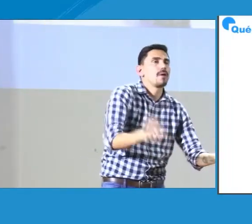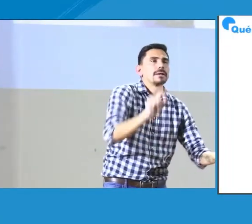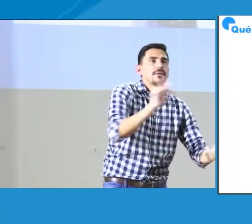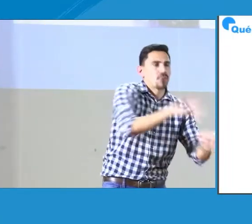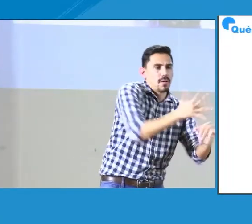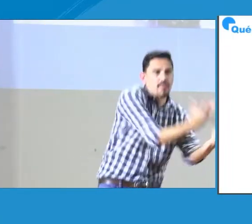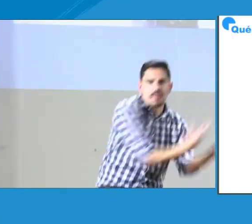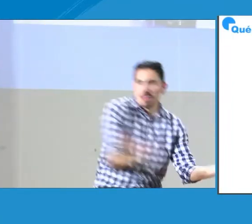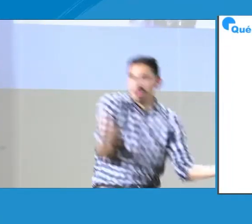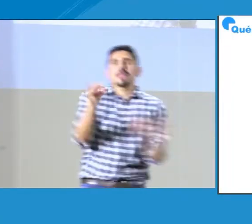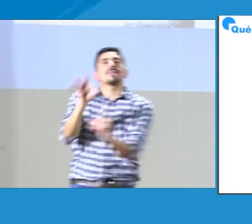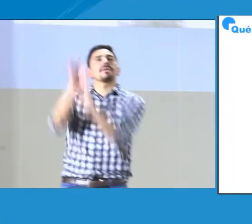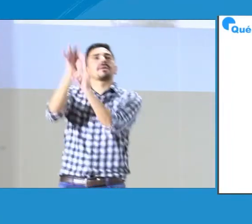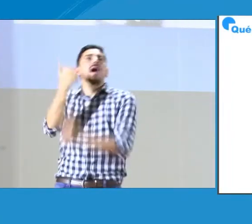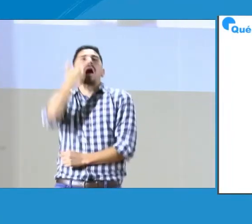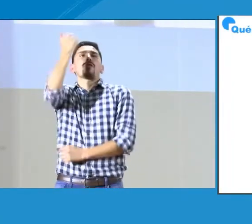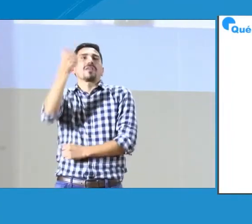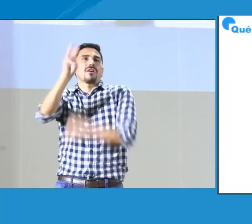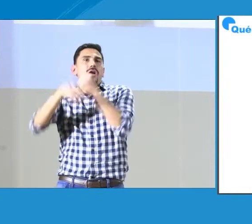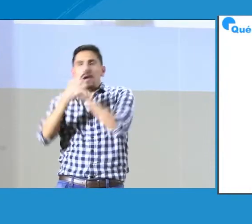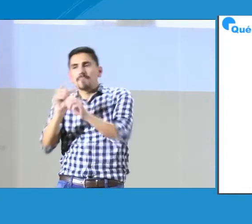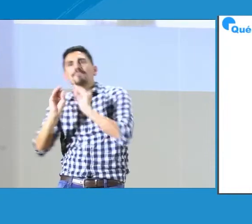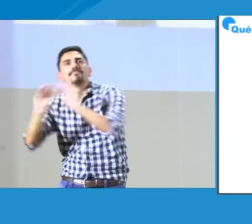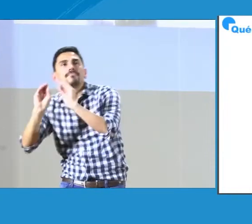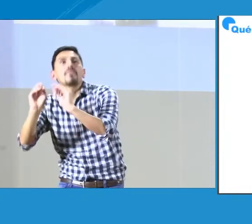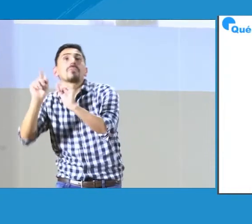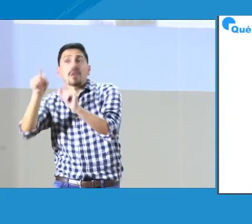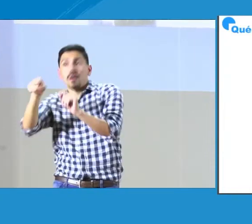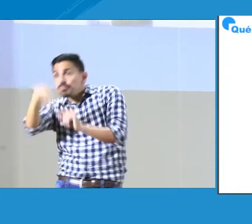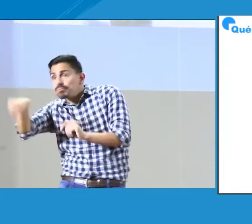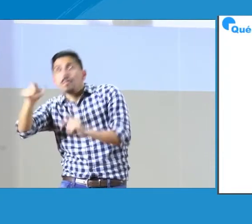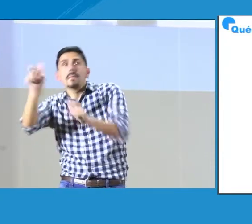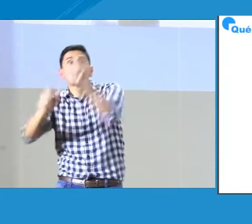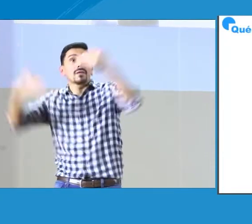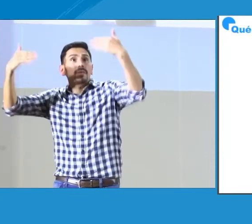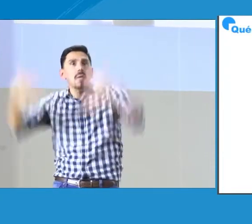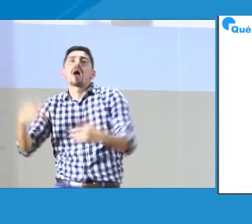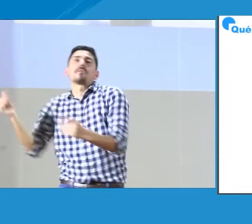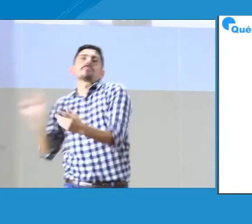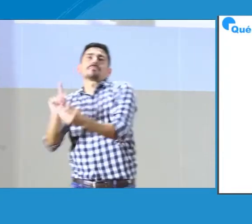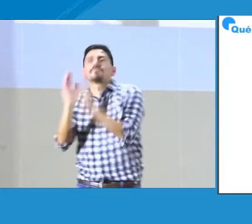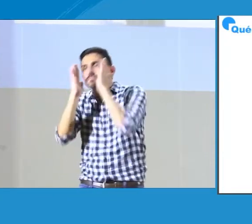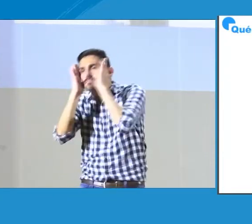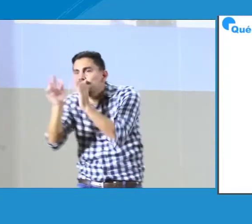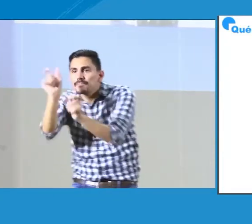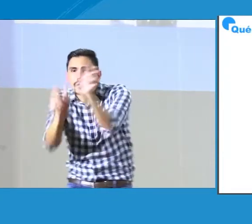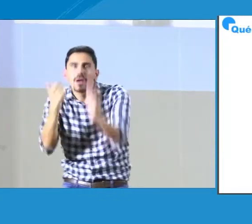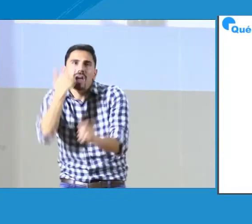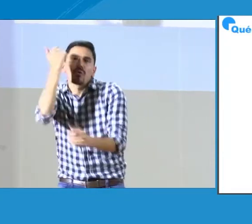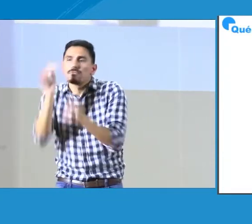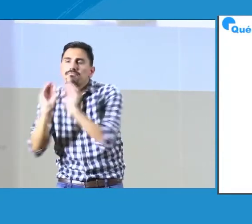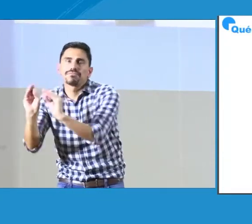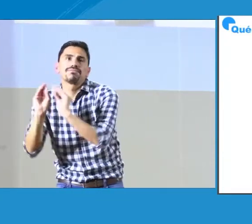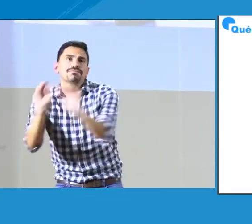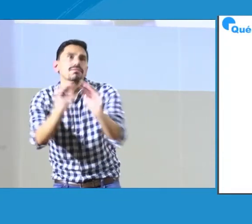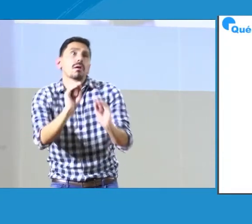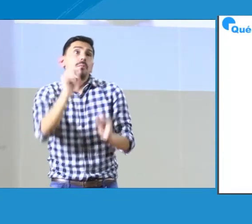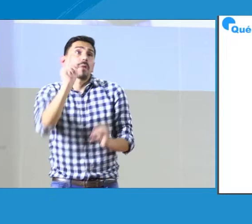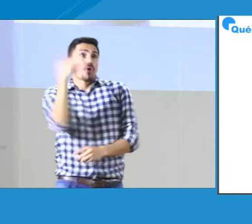Entonces, como ellos no pueden ingresar al aula regular con niños pequeños, entonces se hace una oferta exclusiva para estas